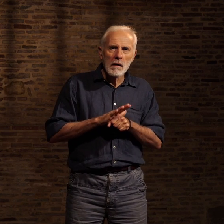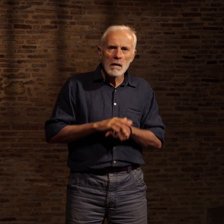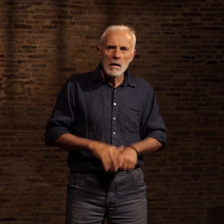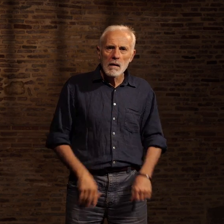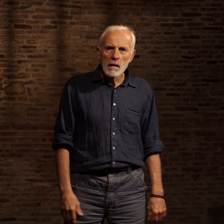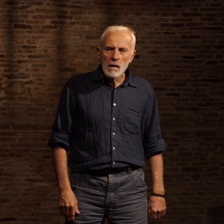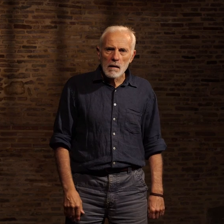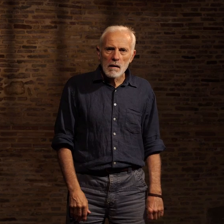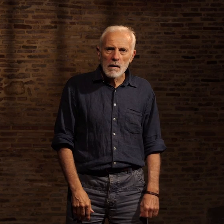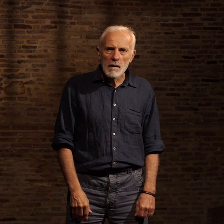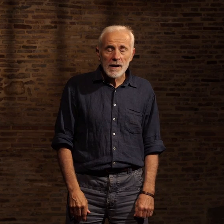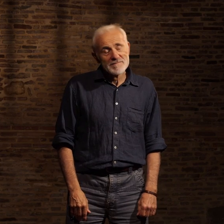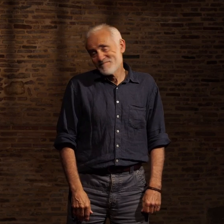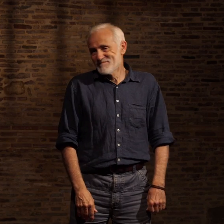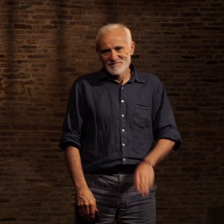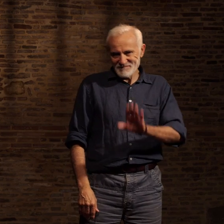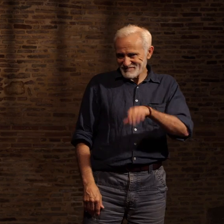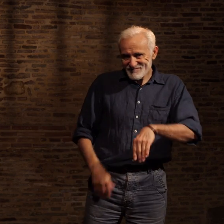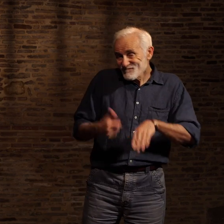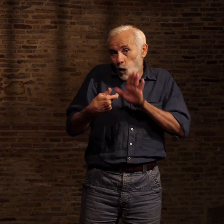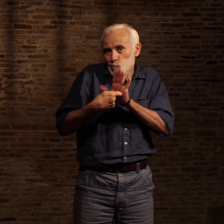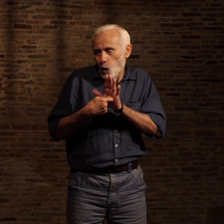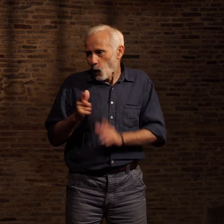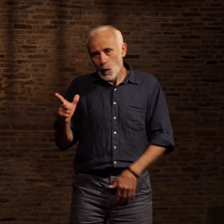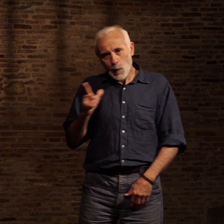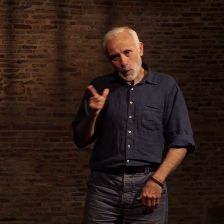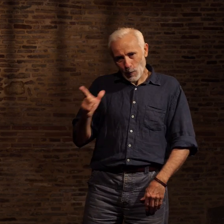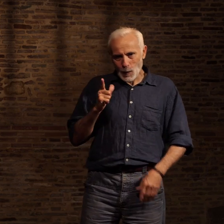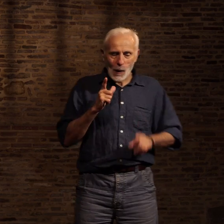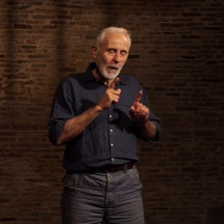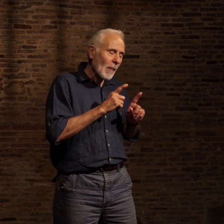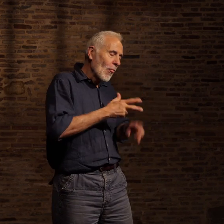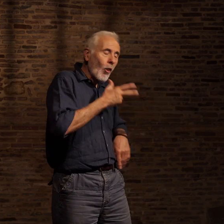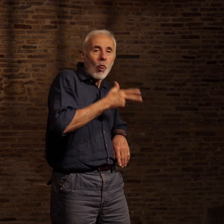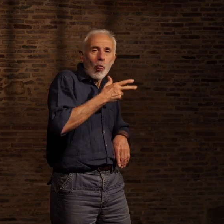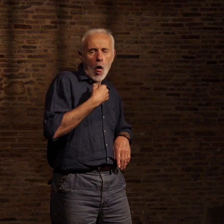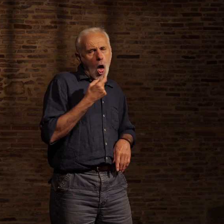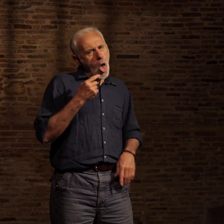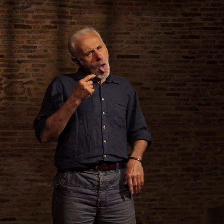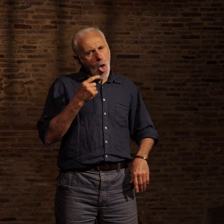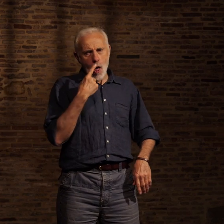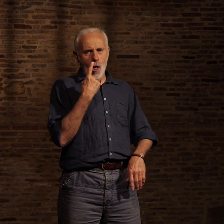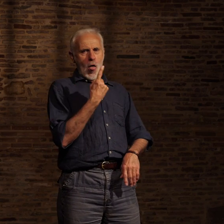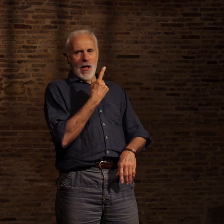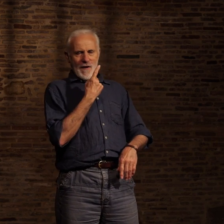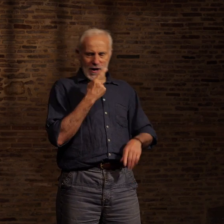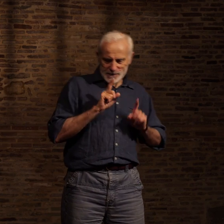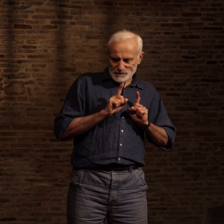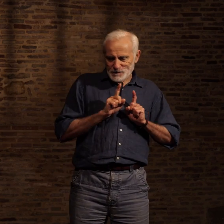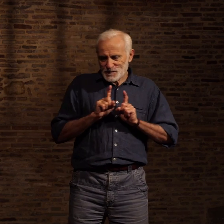Un jour, en rentrant du club service, alors que j'étais légèrement émêché, nous avons décidé de prendre un coursier à travers le